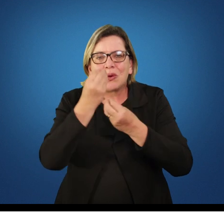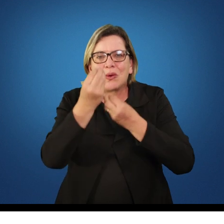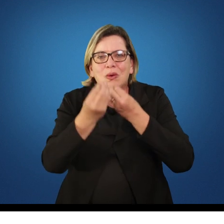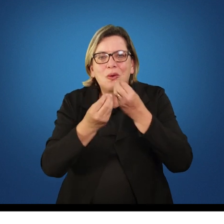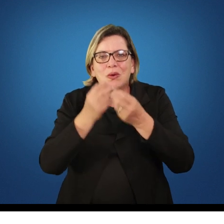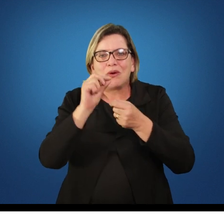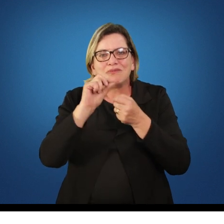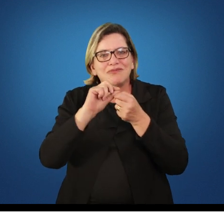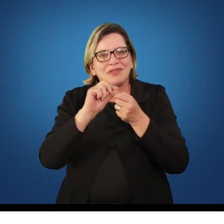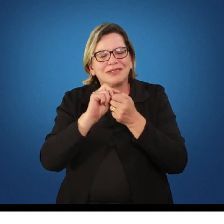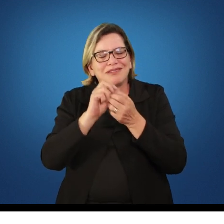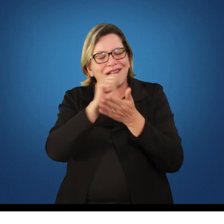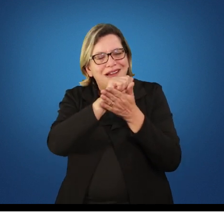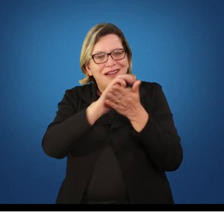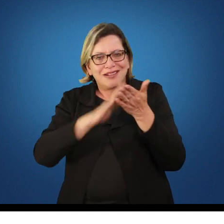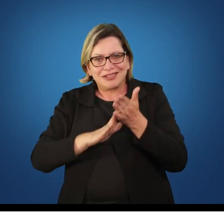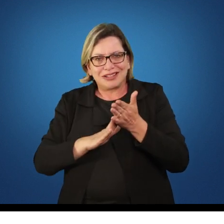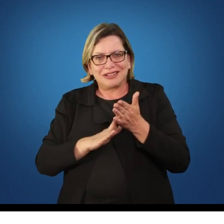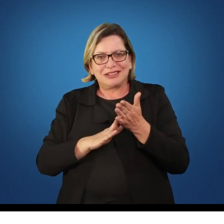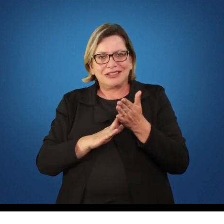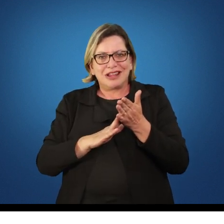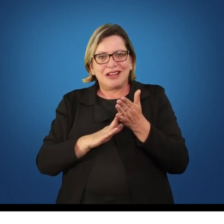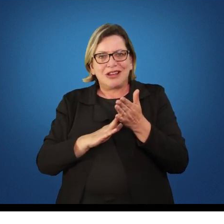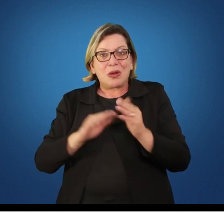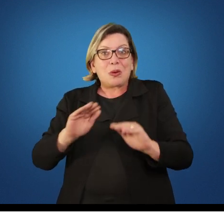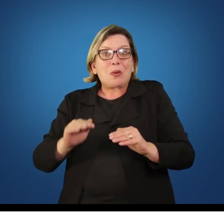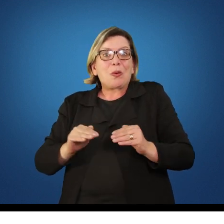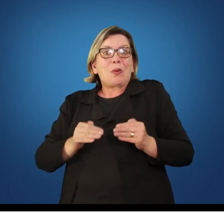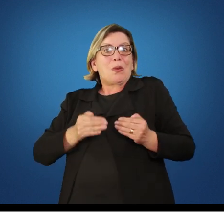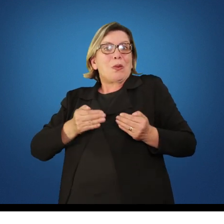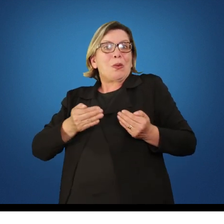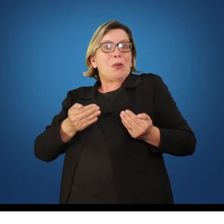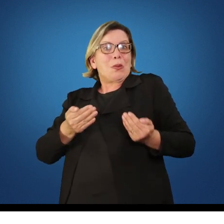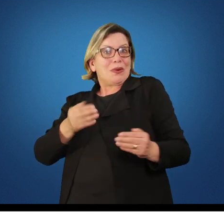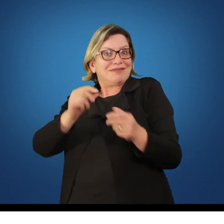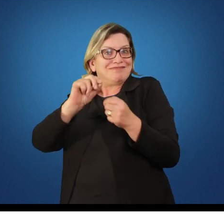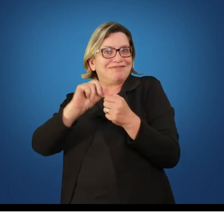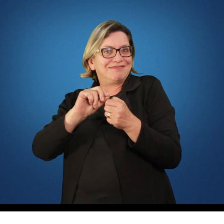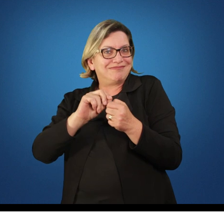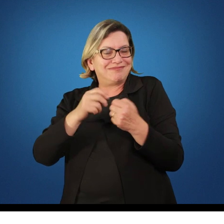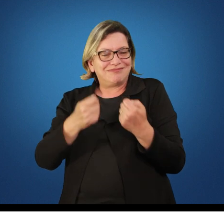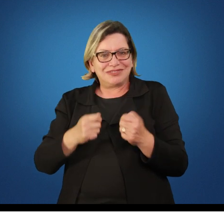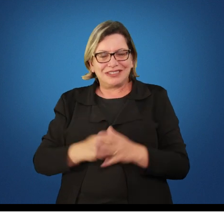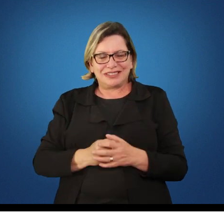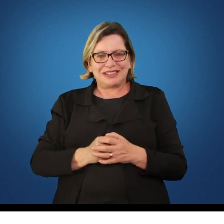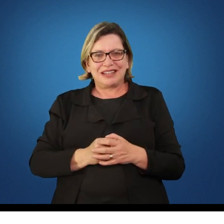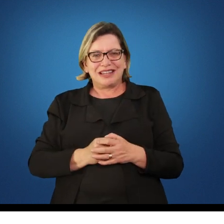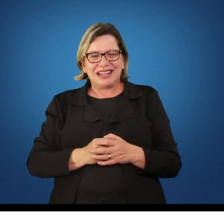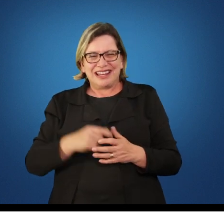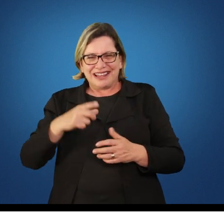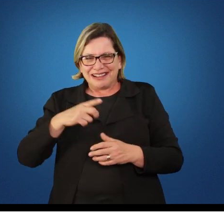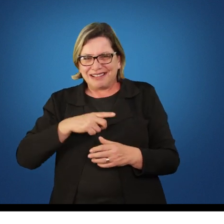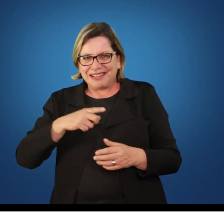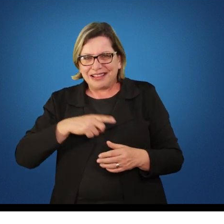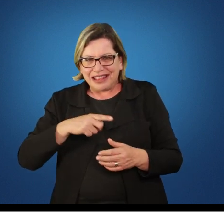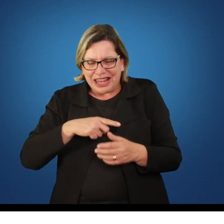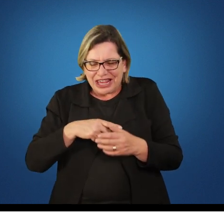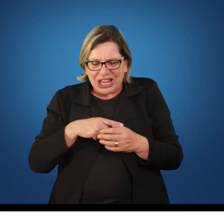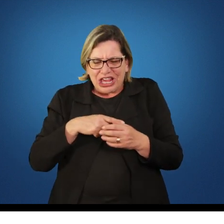quando se deve iniciar a atividade esportiva, será que existe iniciação precoce